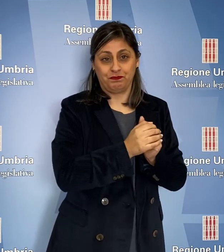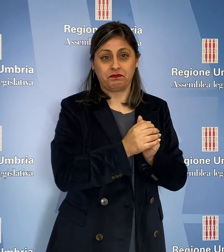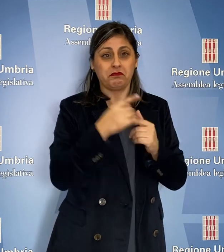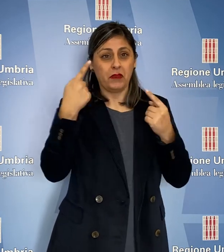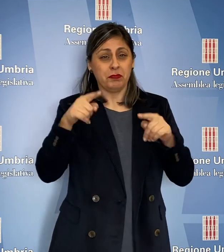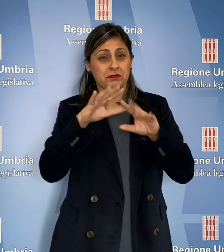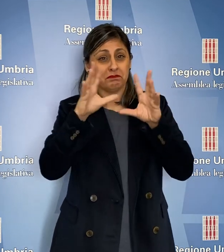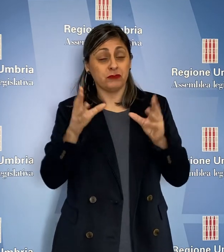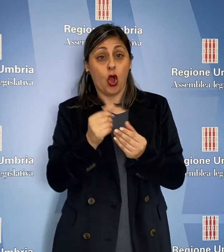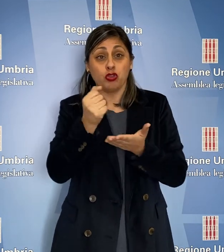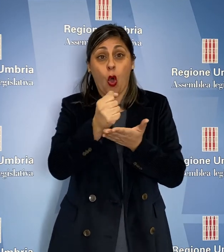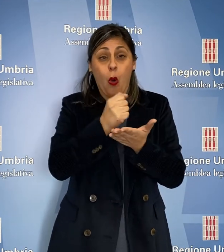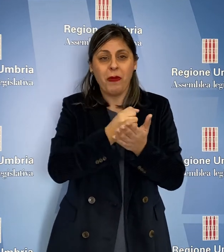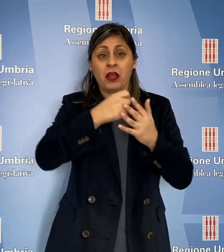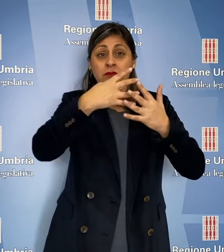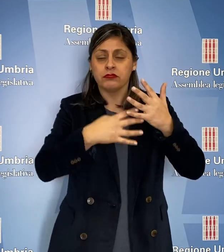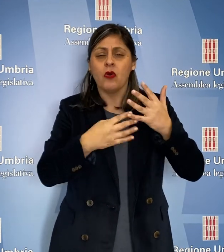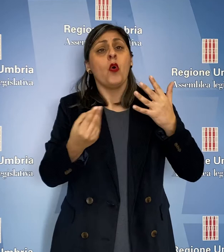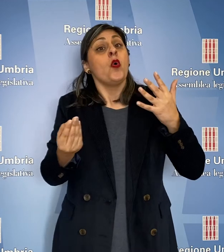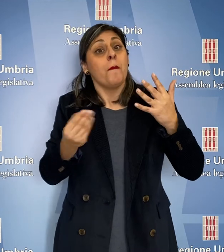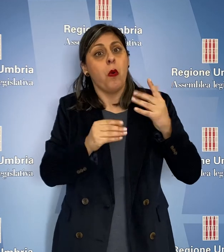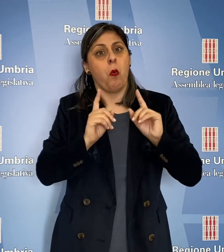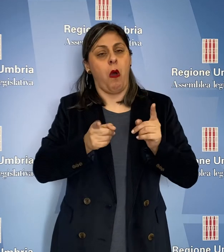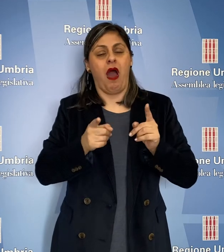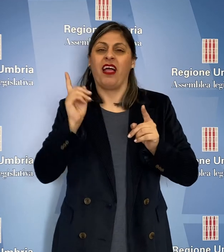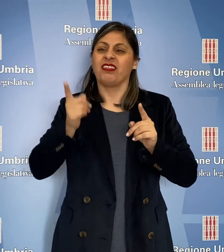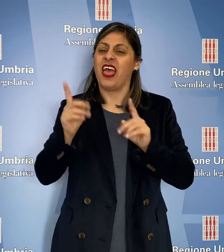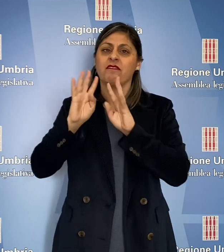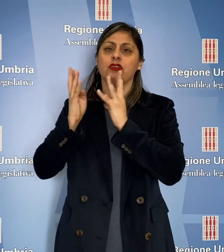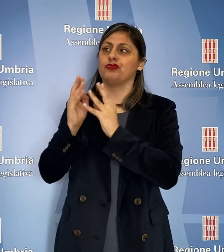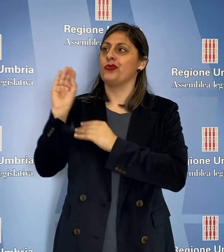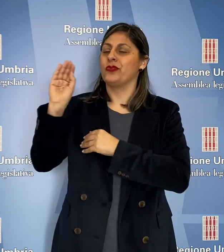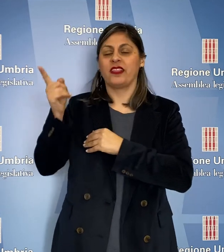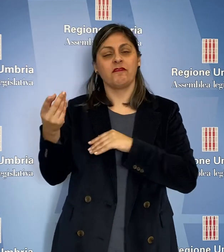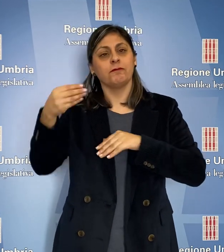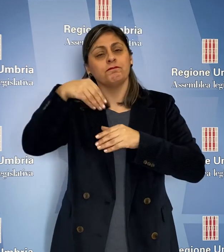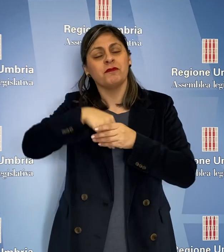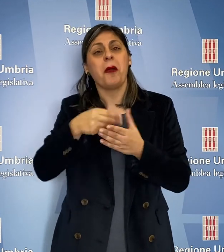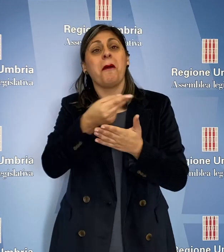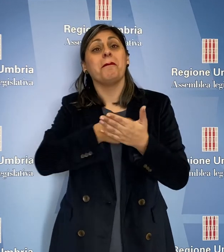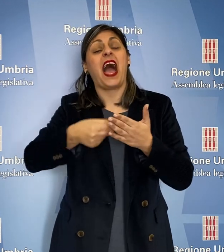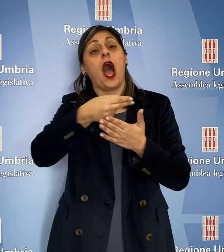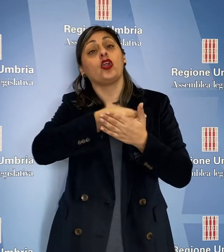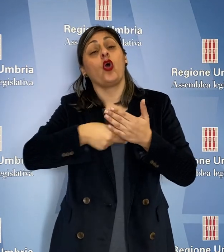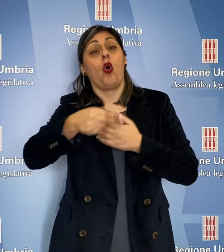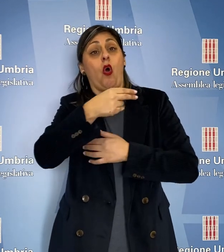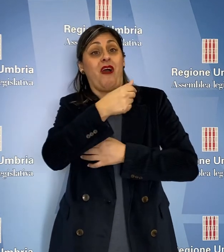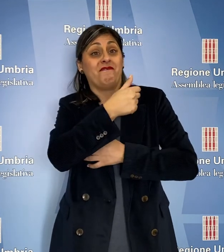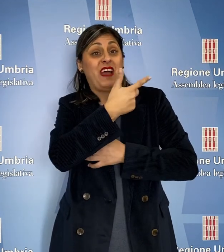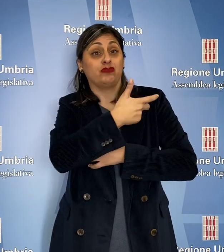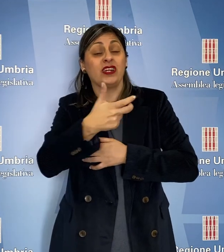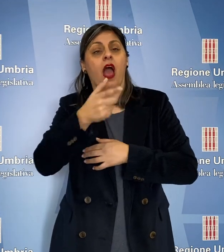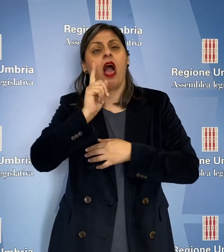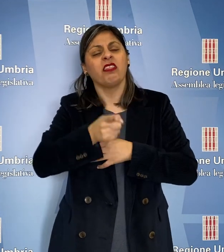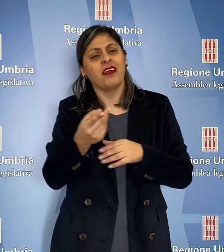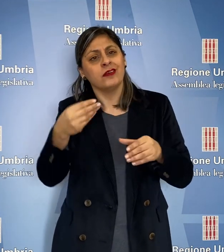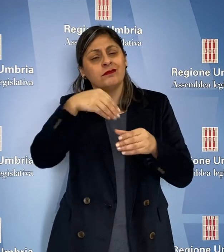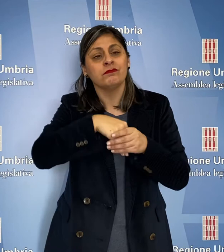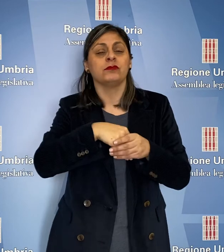indirizzo viene anche chiesto alla Giunta di inserire nelle priorità del piano vaccinale i medici tirocinanti e studenti di area medico